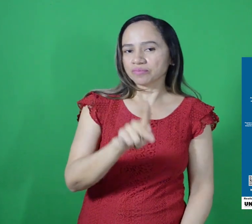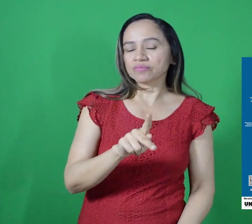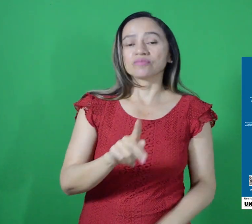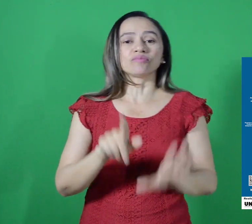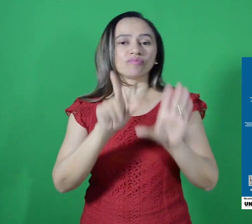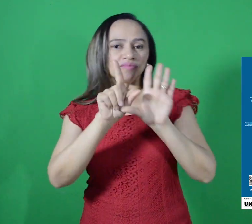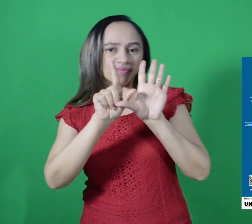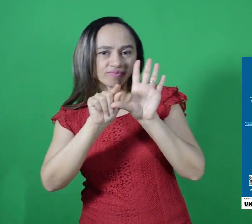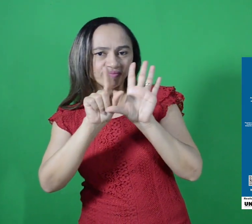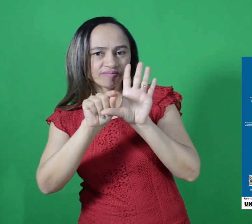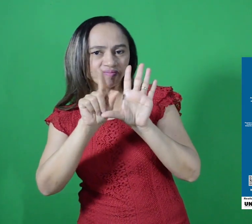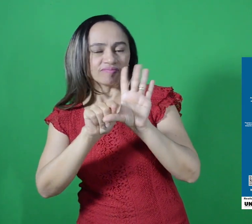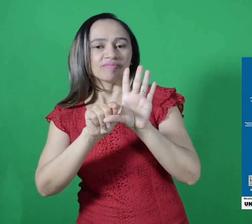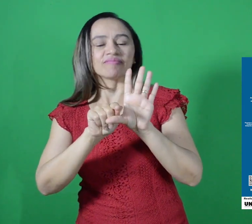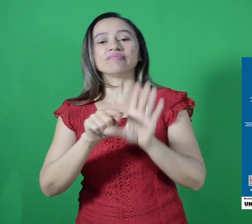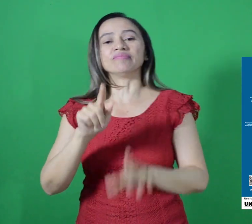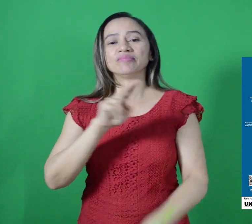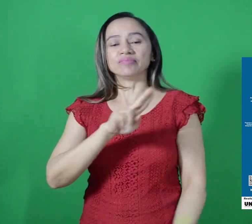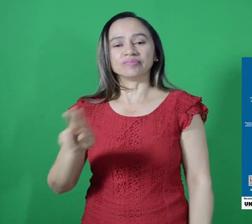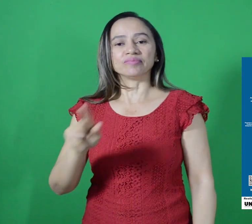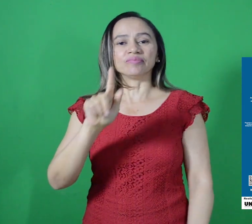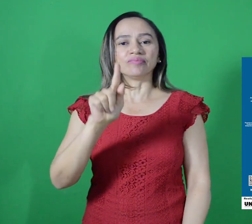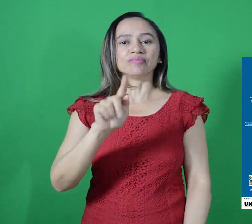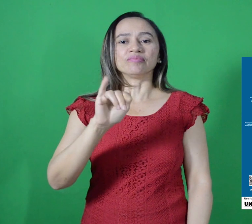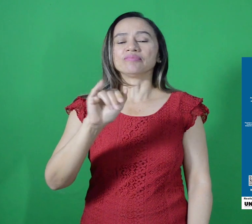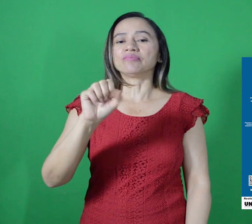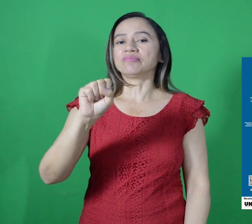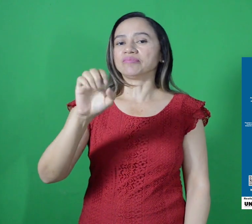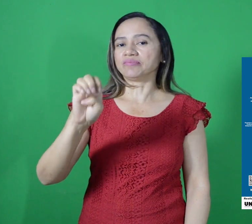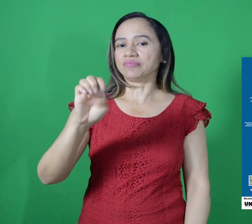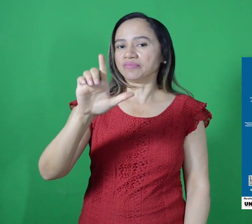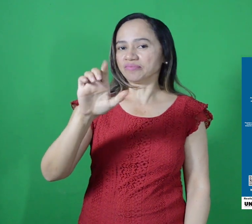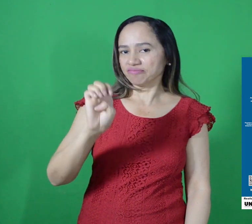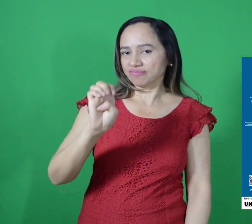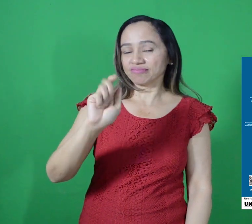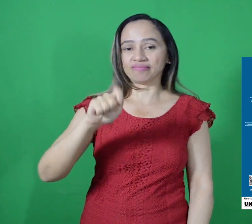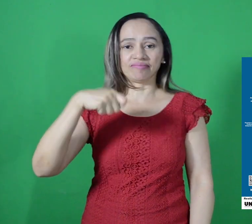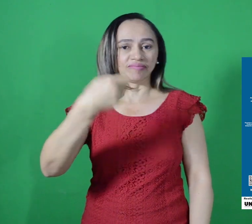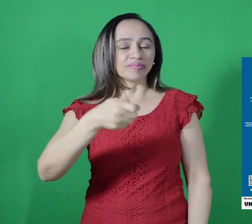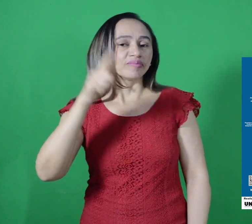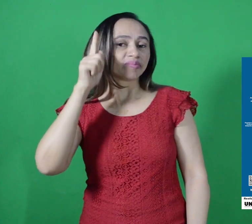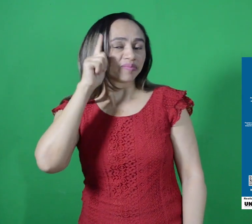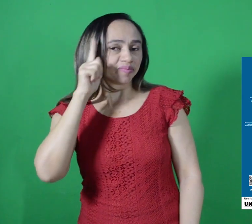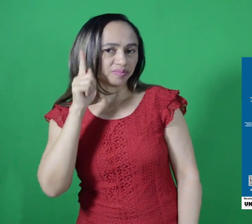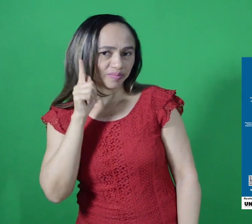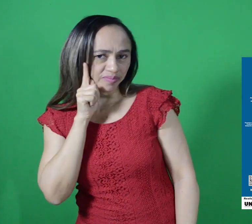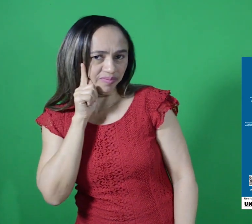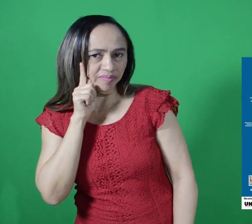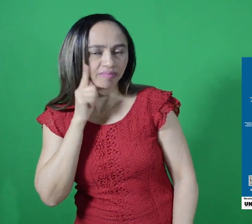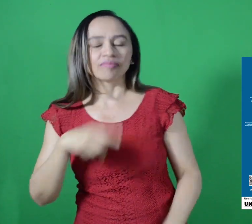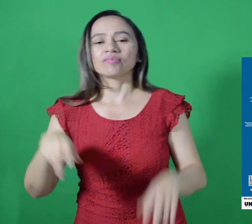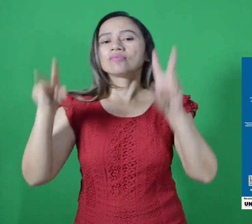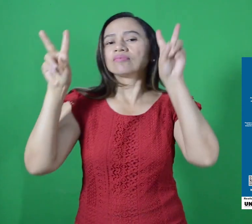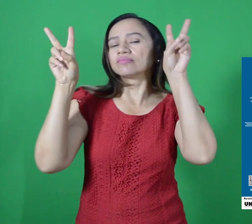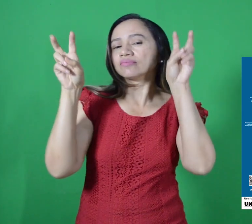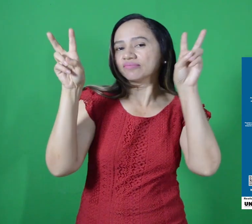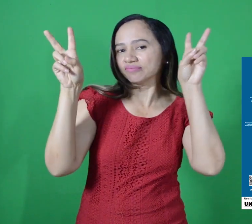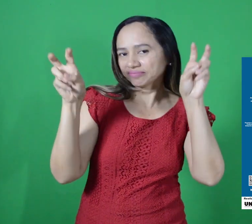pouco dos temas de suas pesquisas. A professora da UFCA, Gisele Pereira Gama Garcia,